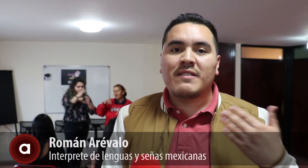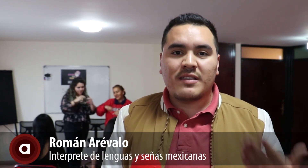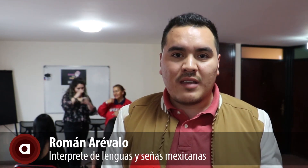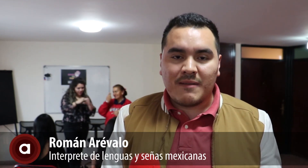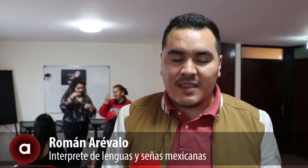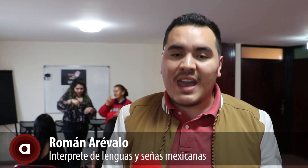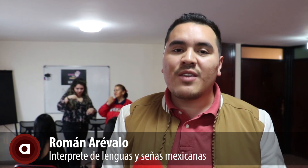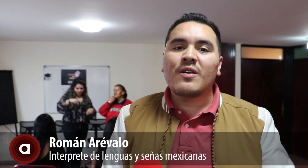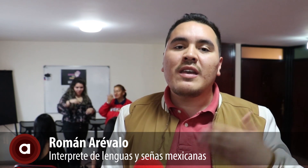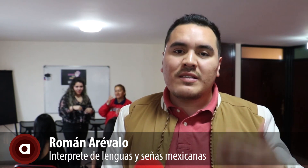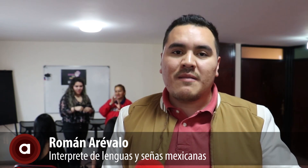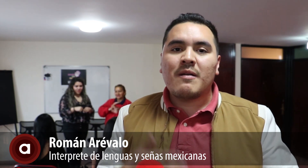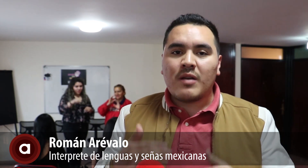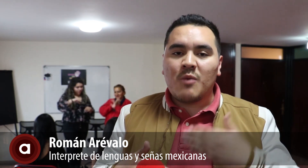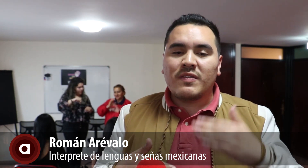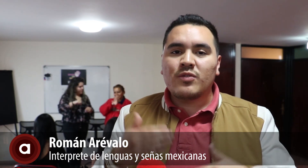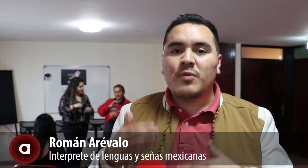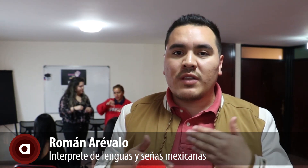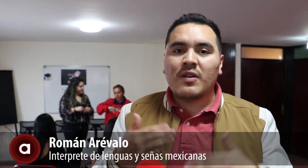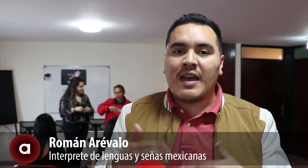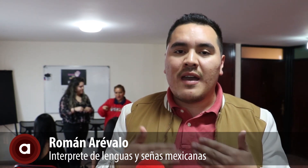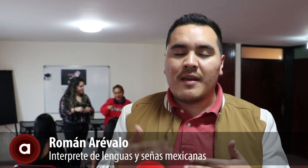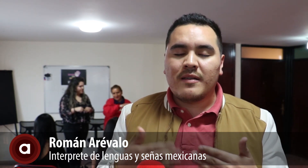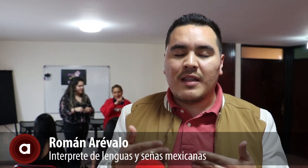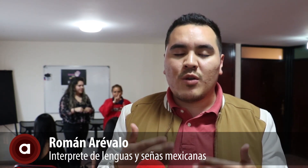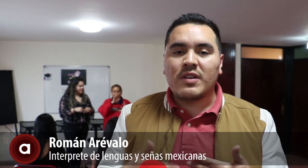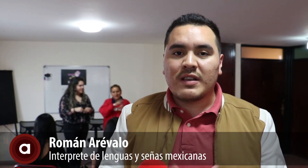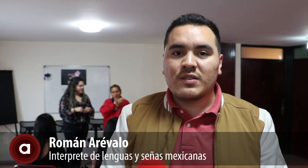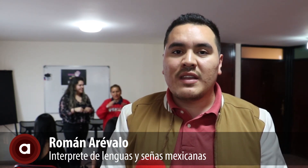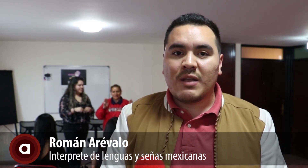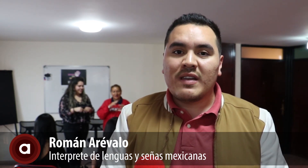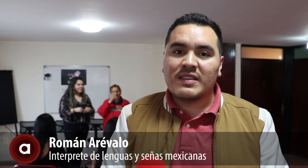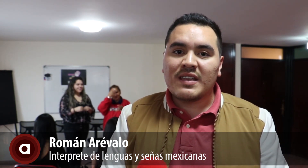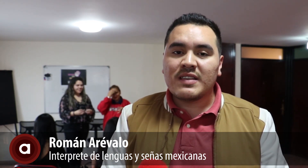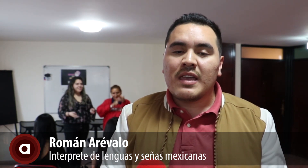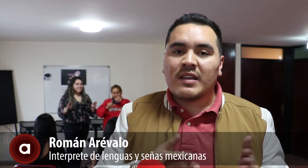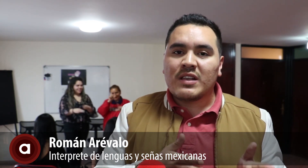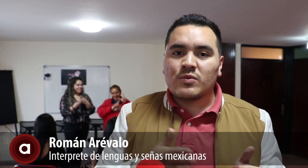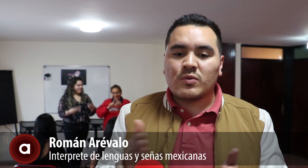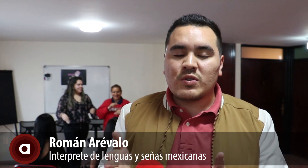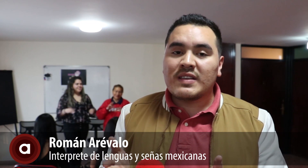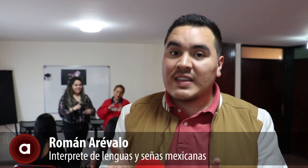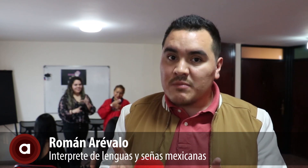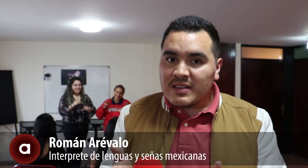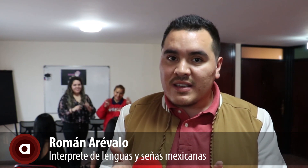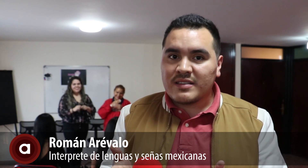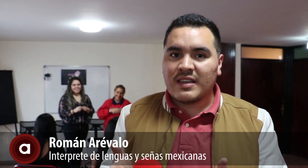abecedario, se va aumentando un poquito la comunicación de lengua de señas, que es un curso de seis meses, que